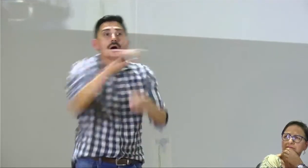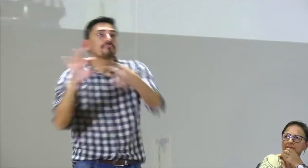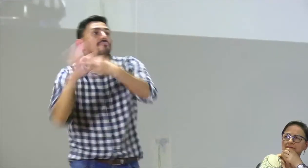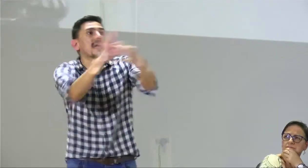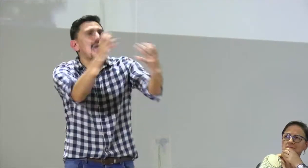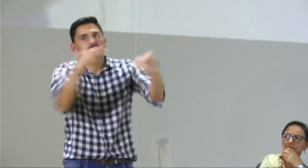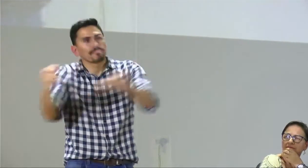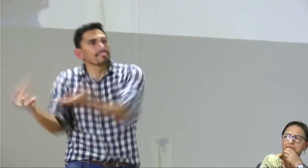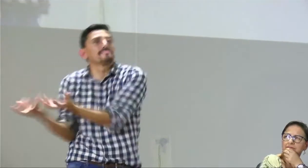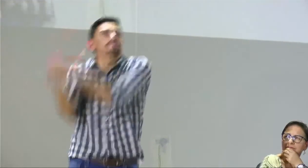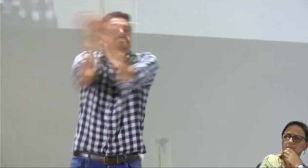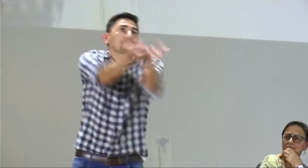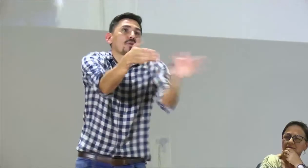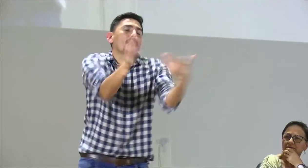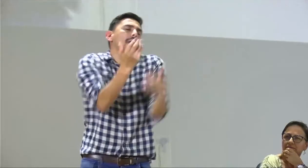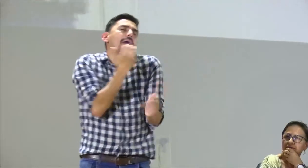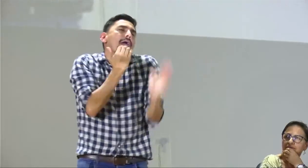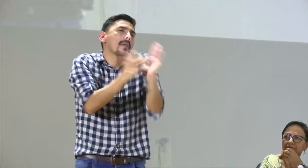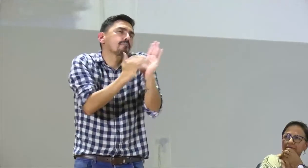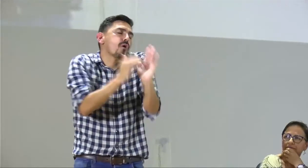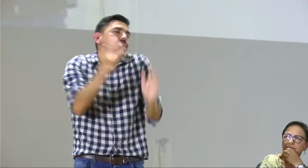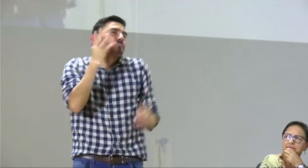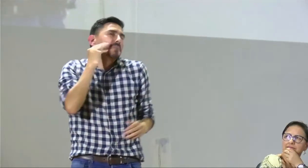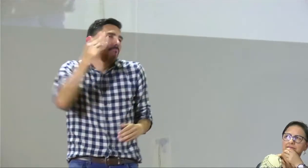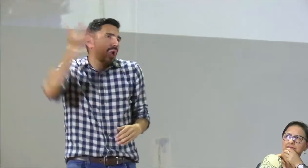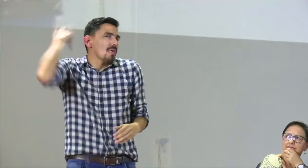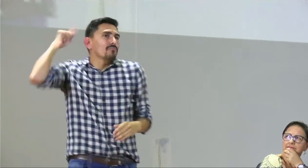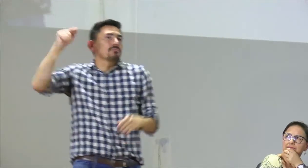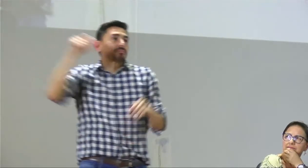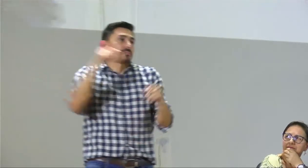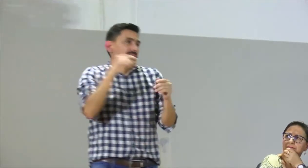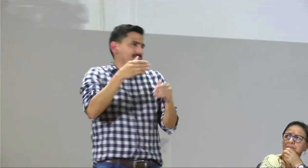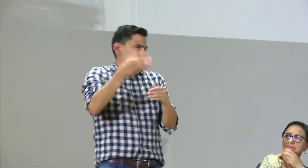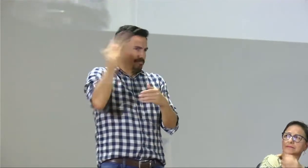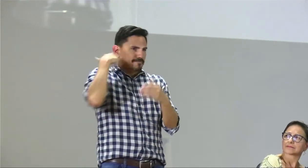cursos adecuados para los padres creo recuerdo